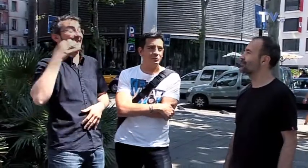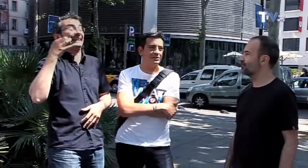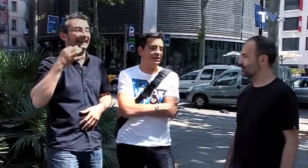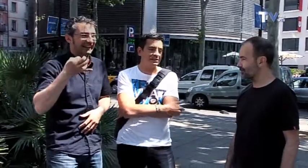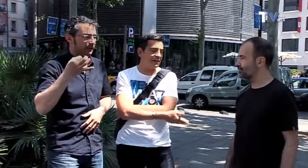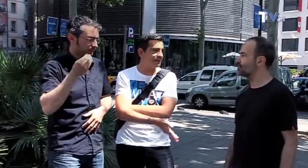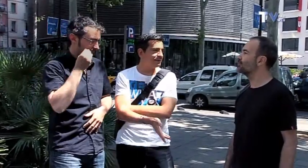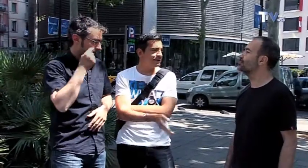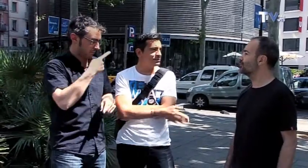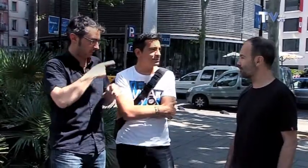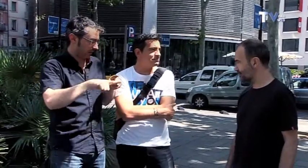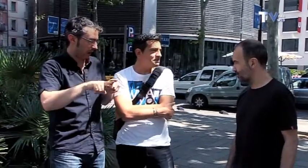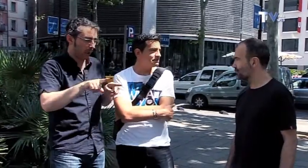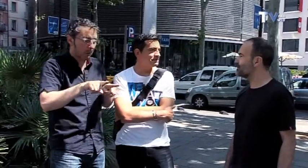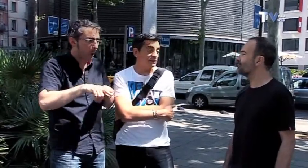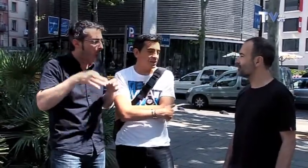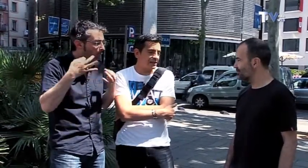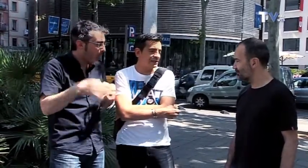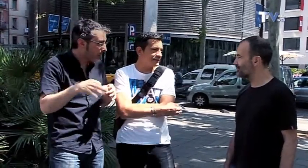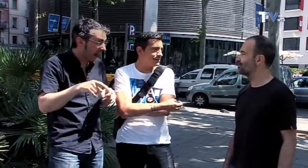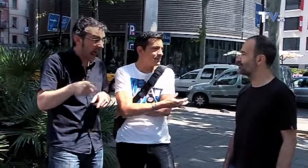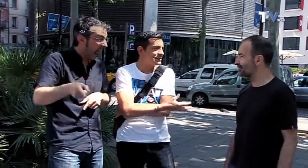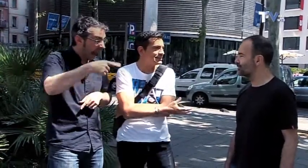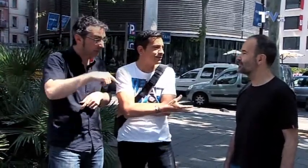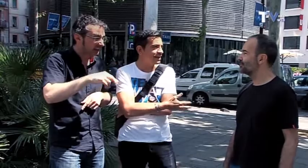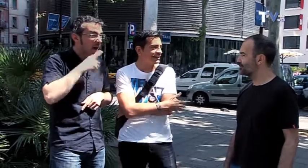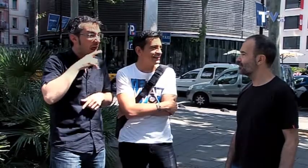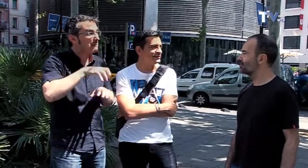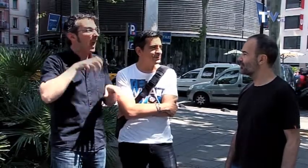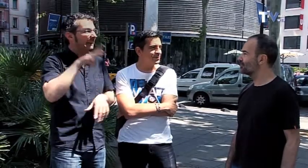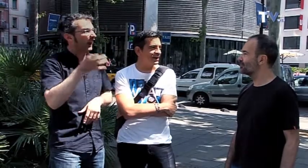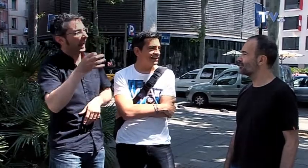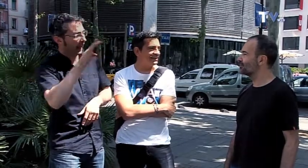que no tiene nada que ver con la realidad, y de hecho, encuentras que la gente habla más castellano que catalán.